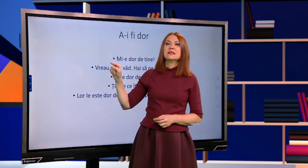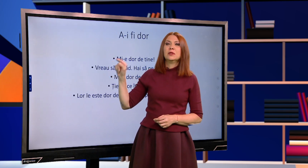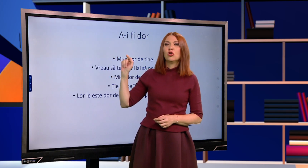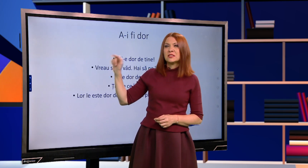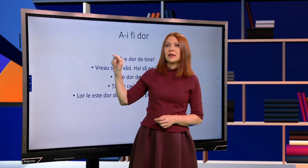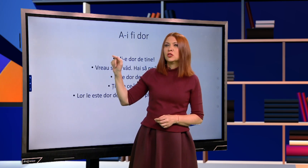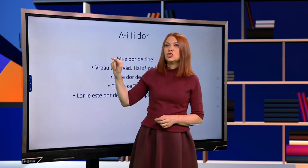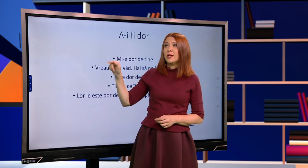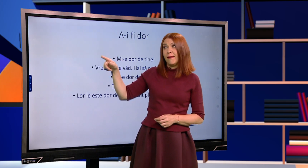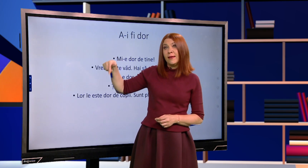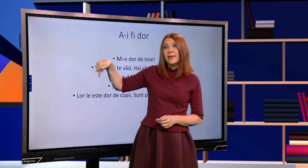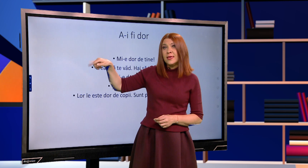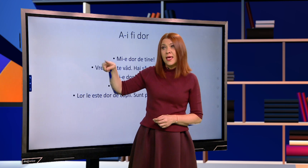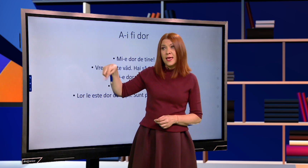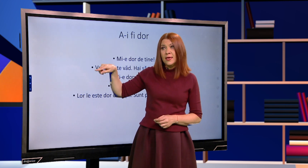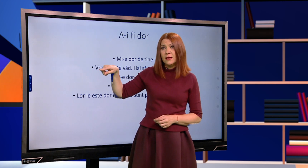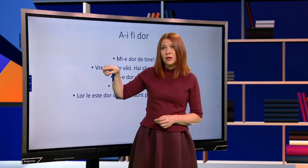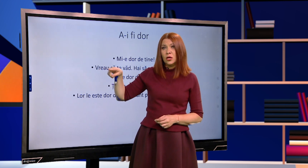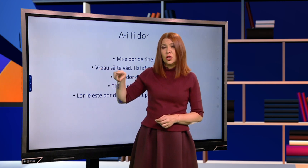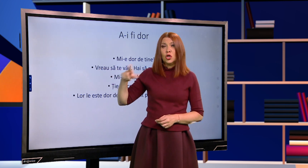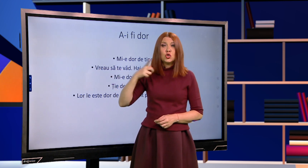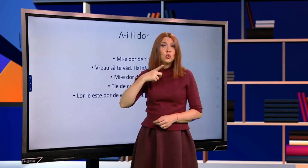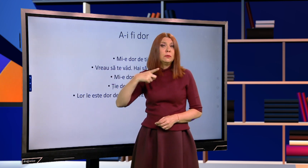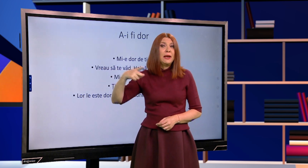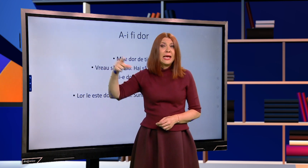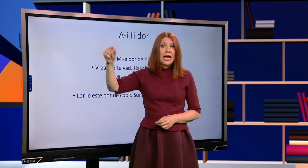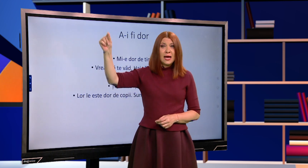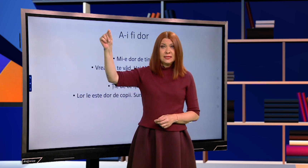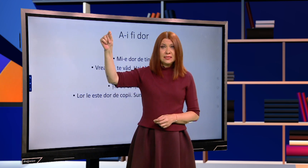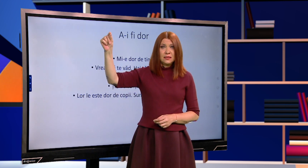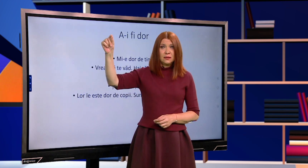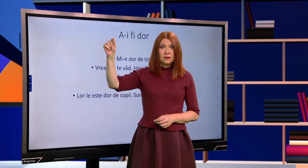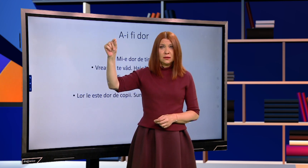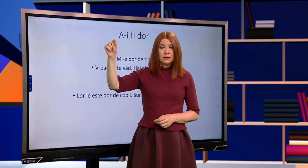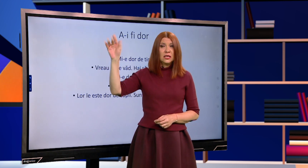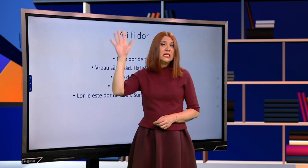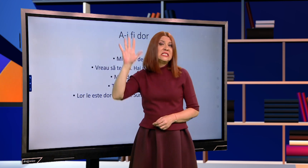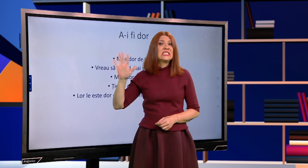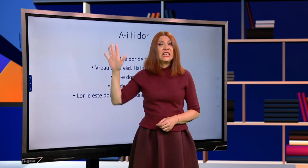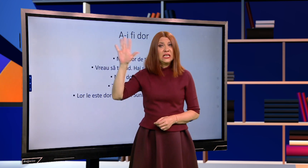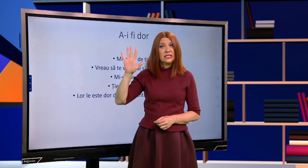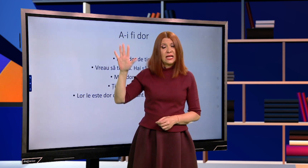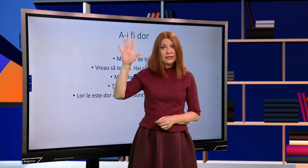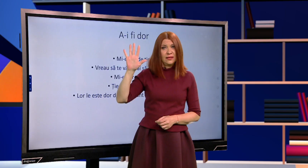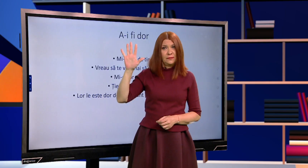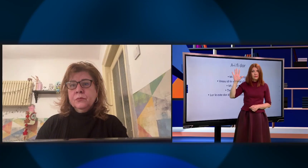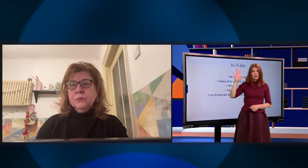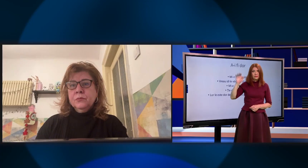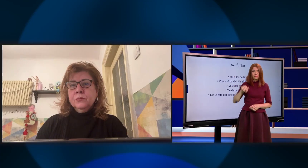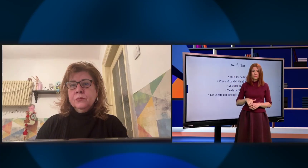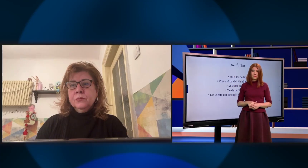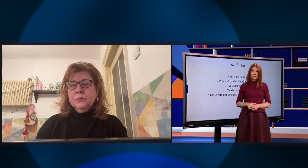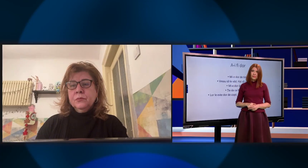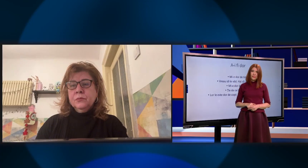în limba semnelor, să arăt cine. Ei sunt plecați în străinătate.